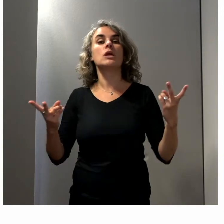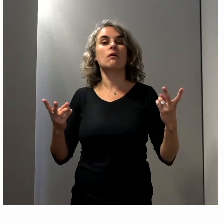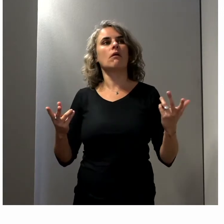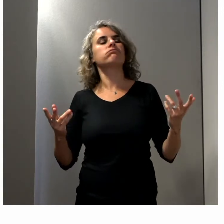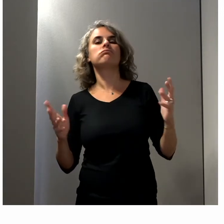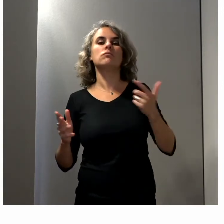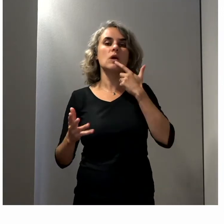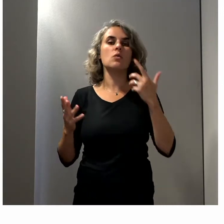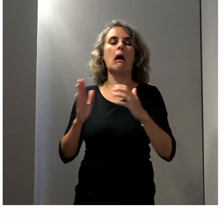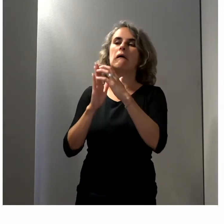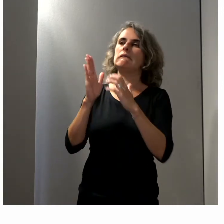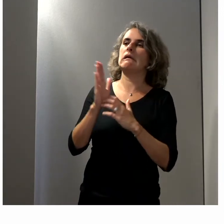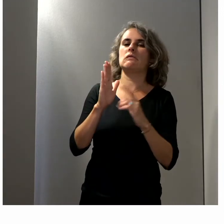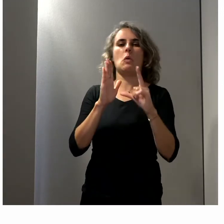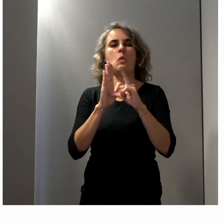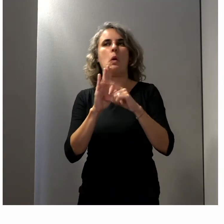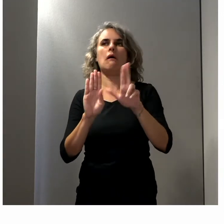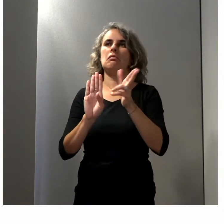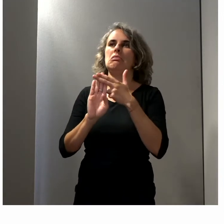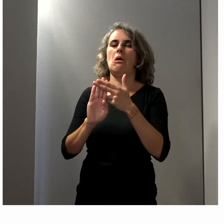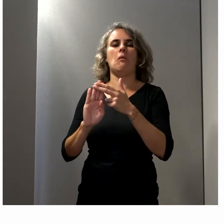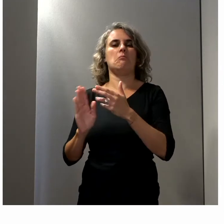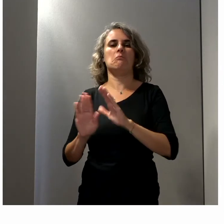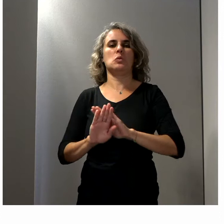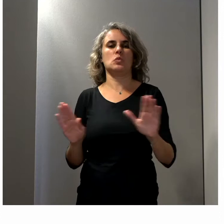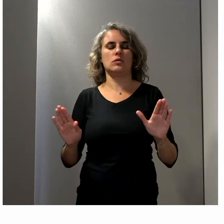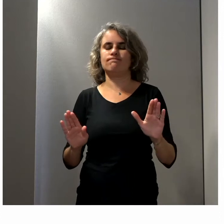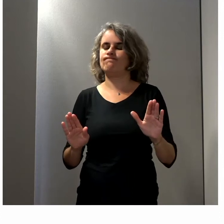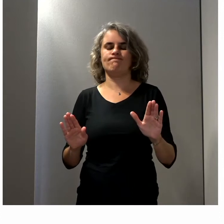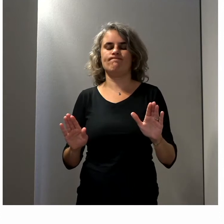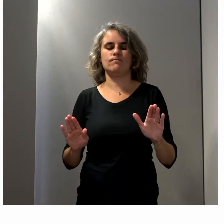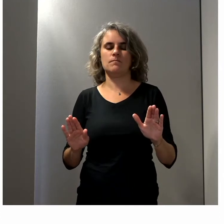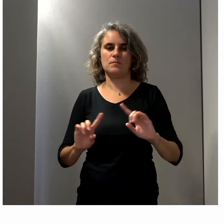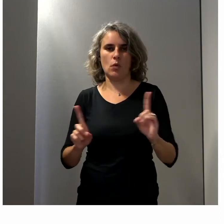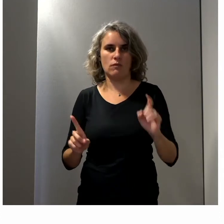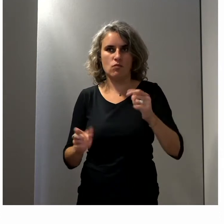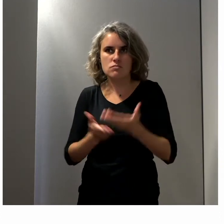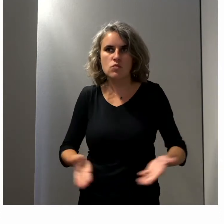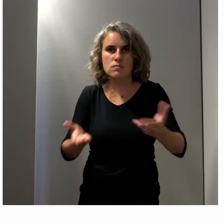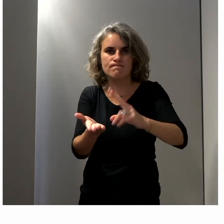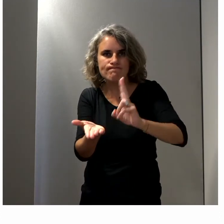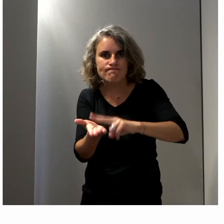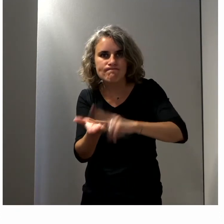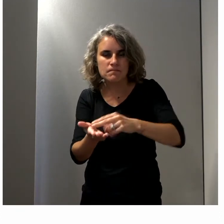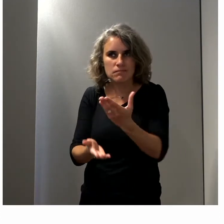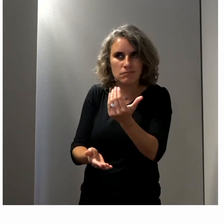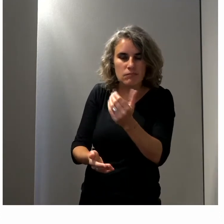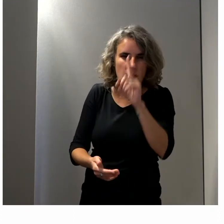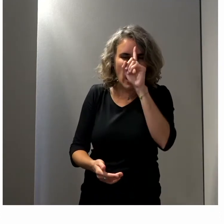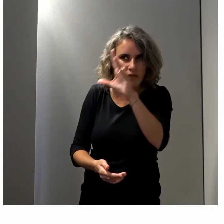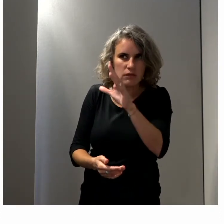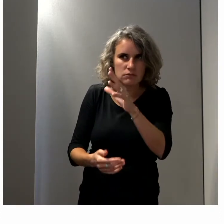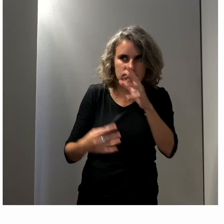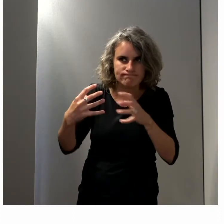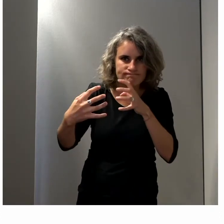textes de loi, avec des textes réglementaires, avec des normes. On a besoin de confronter au réel, au réel du vécu des